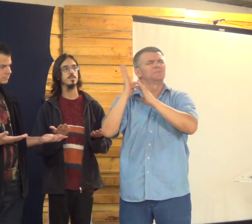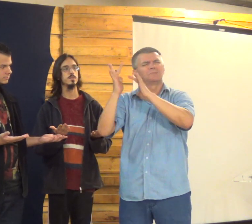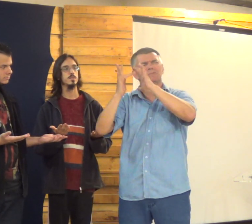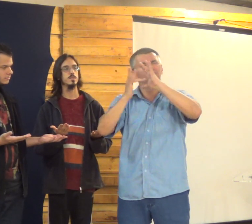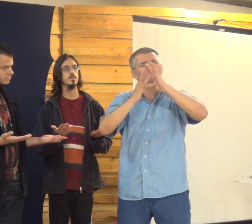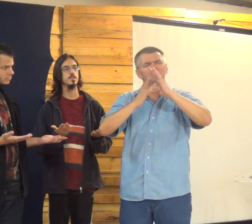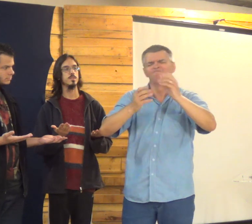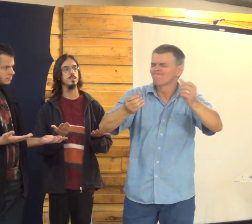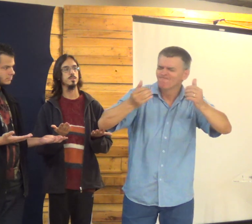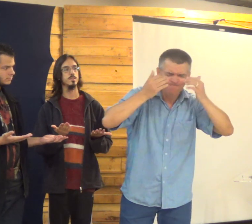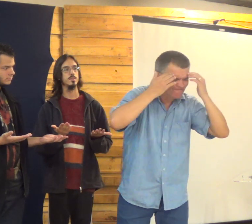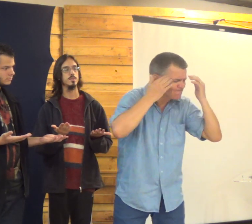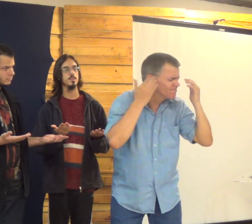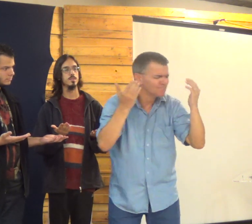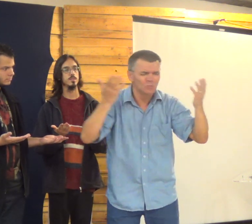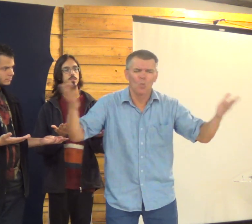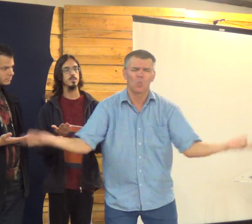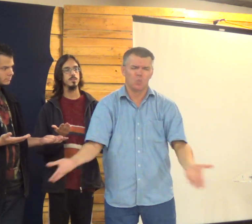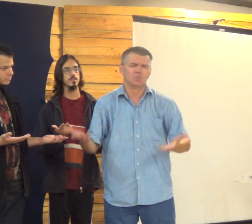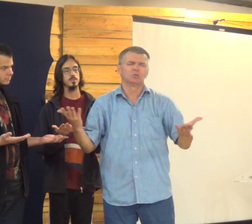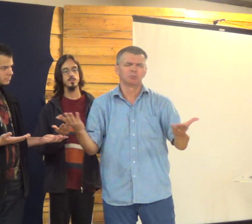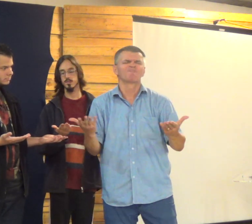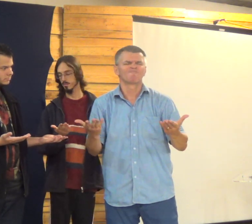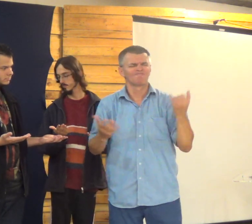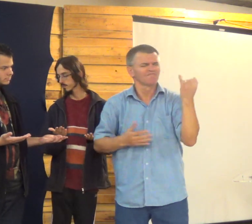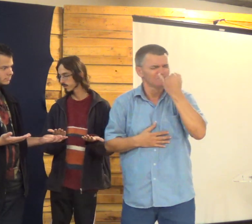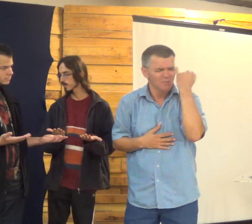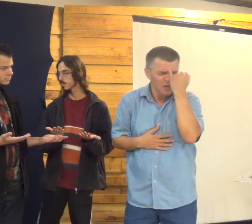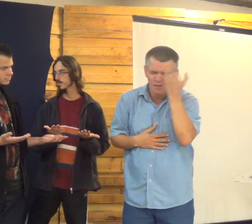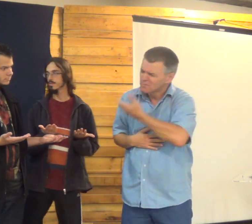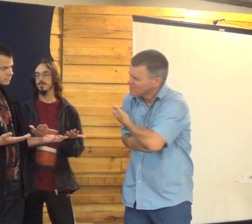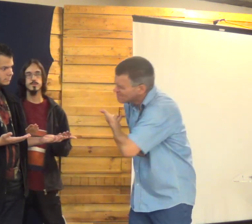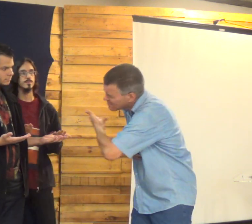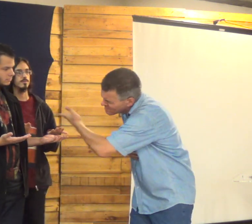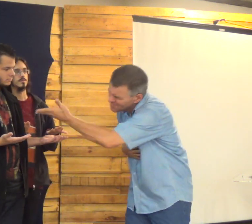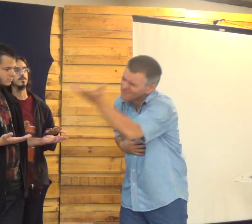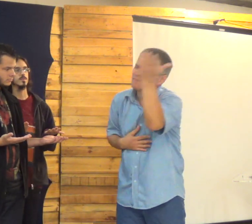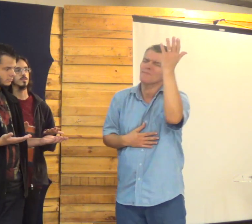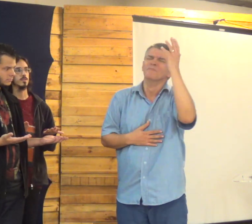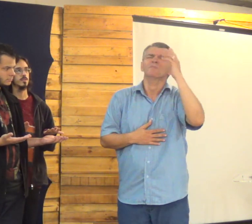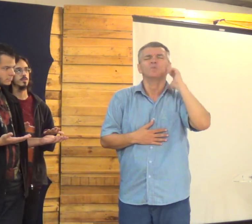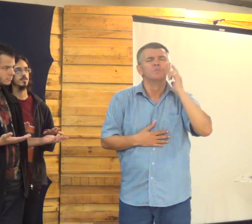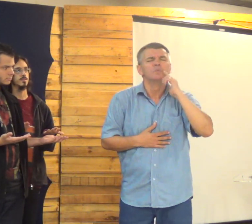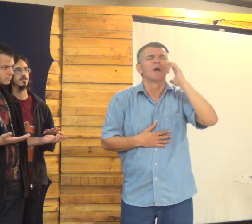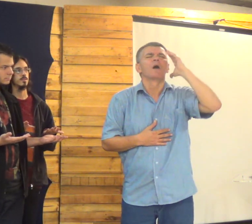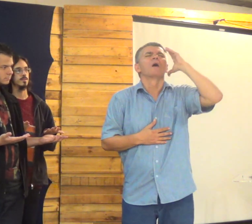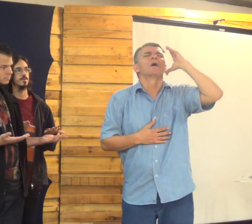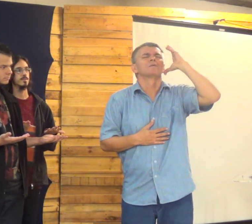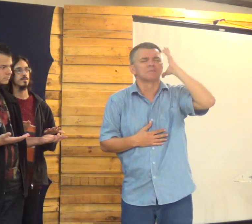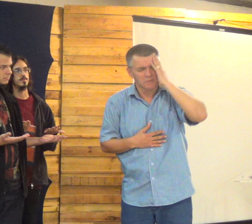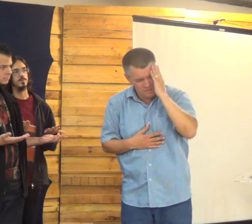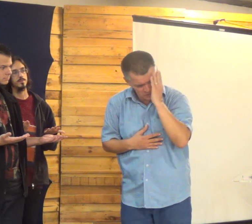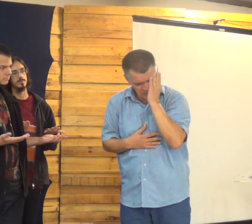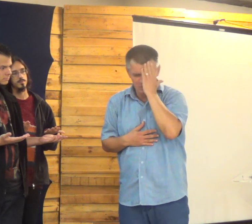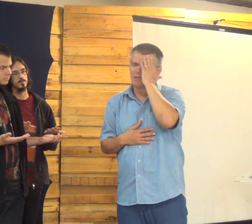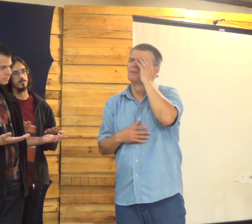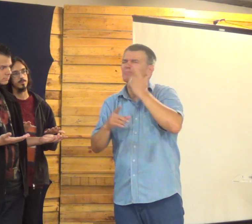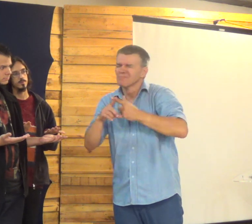Senhor Jesus Nós queremos te agradecer por esse momento Pai Um momento tão importante Onde os surdos que